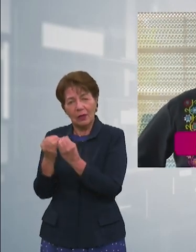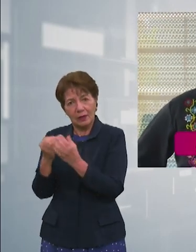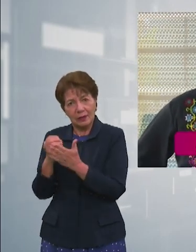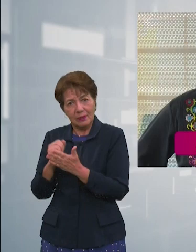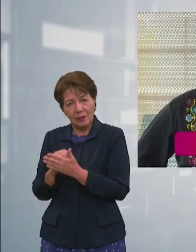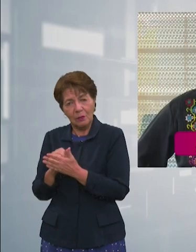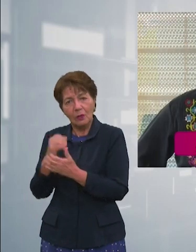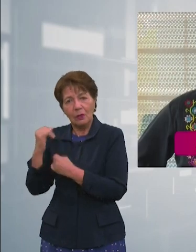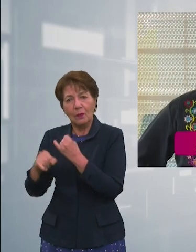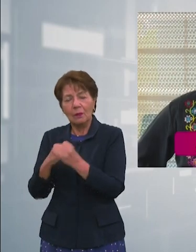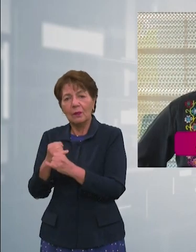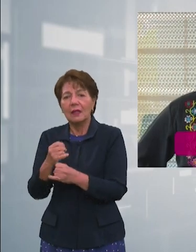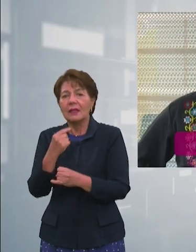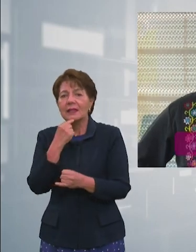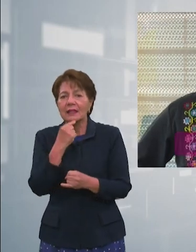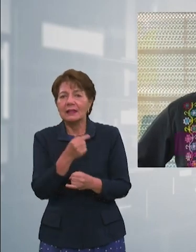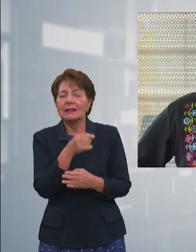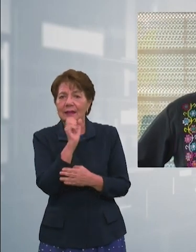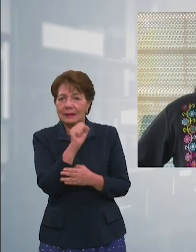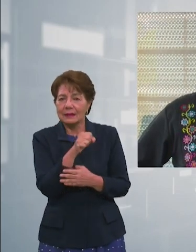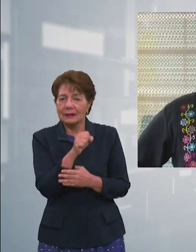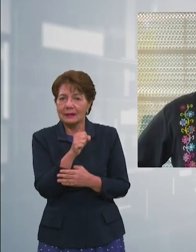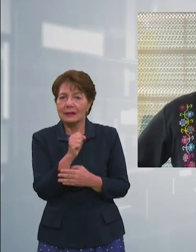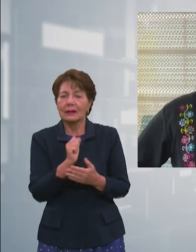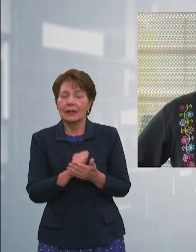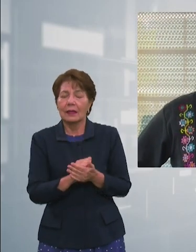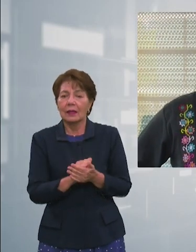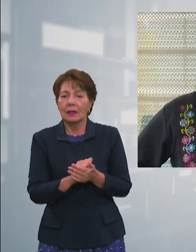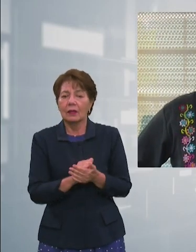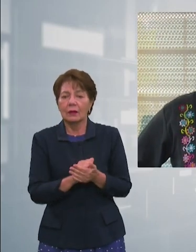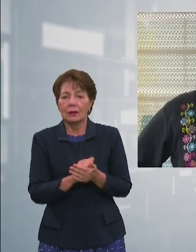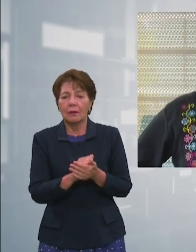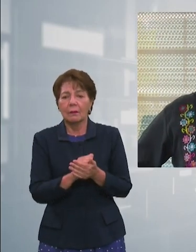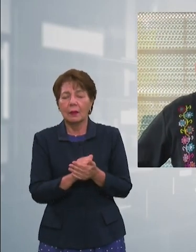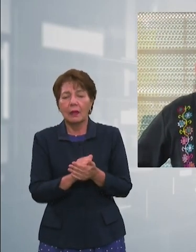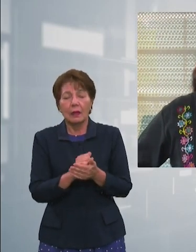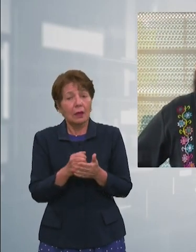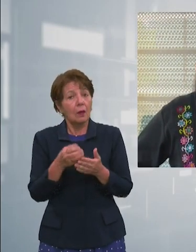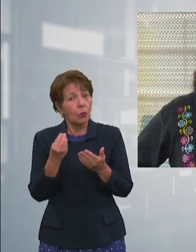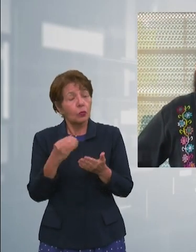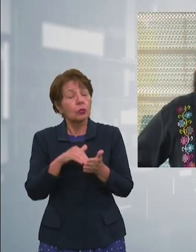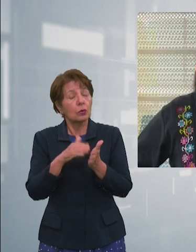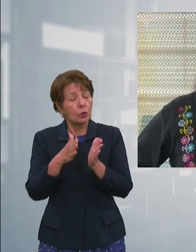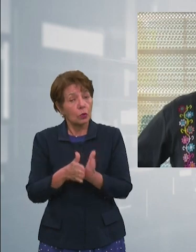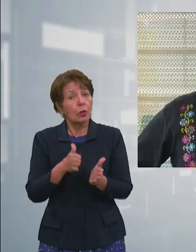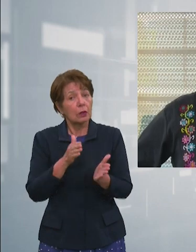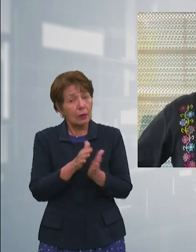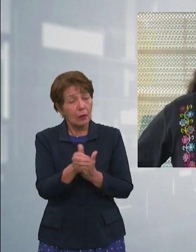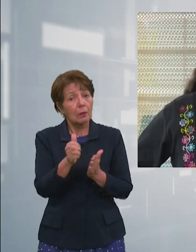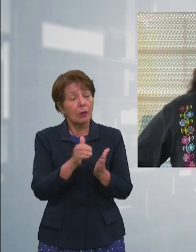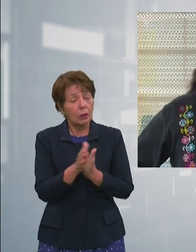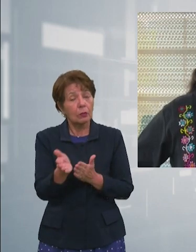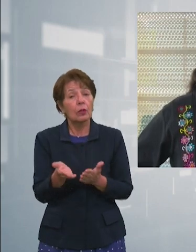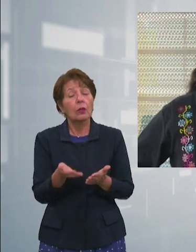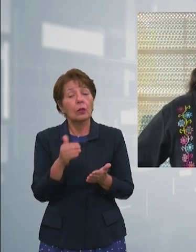con estadísticas que se eliminó la repitencia. Pero al final la universidad era el reflejo